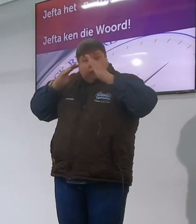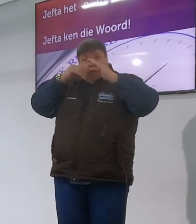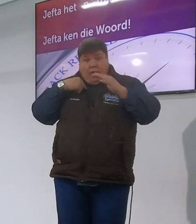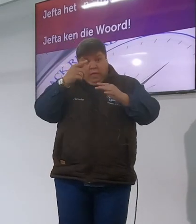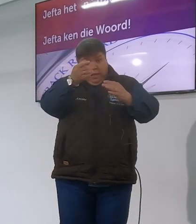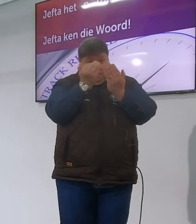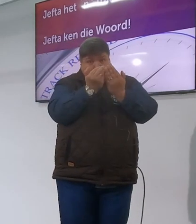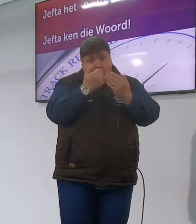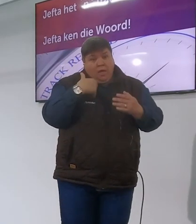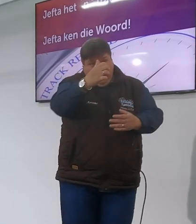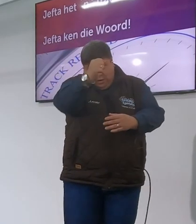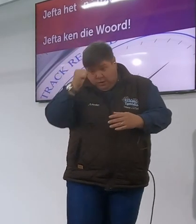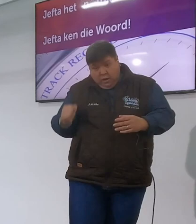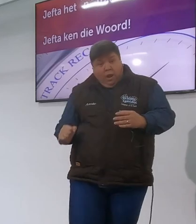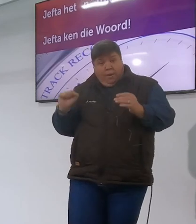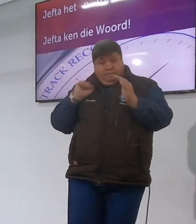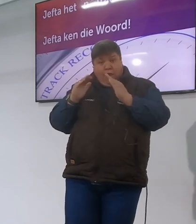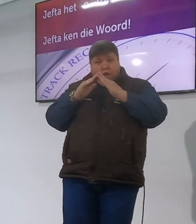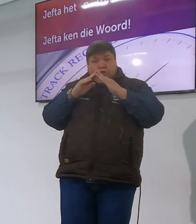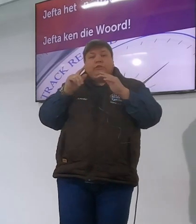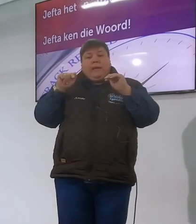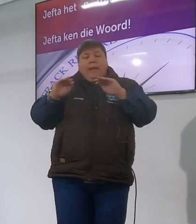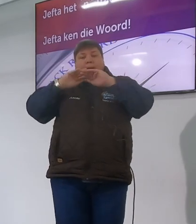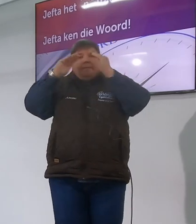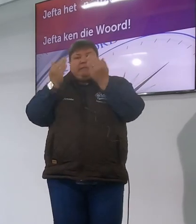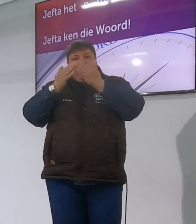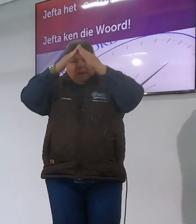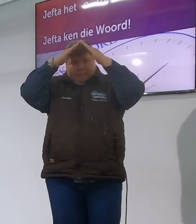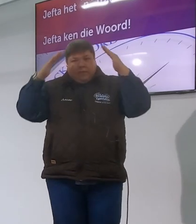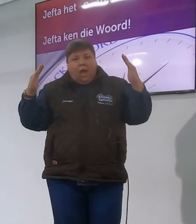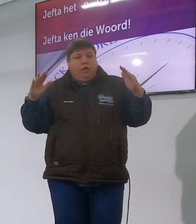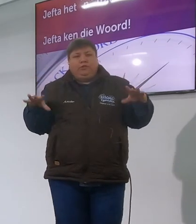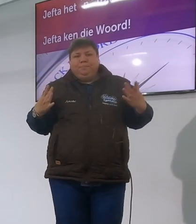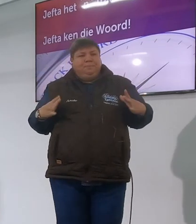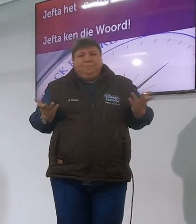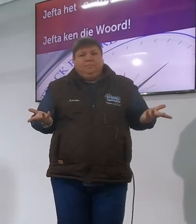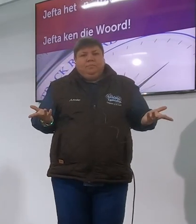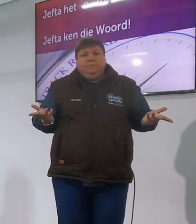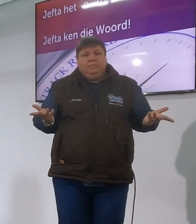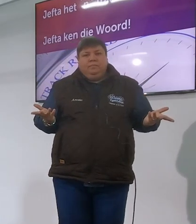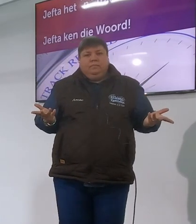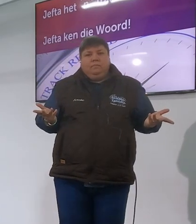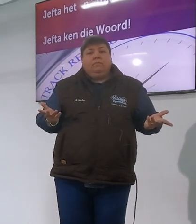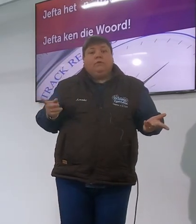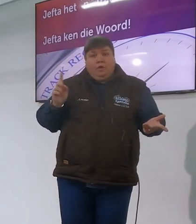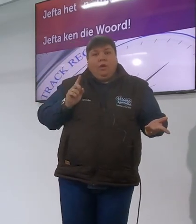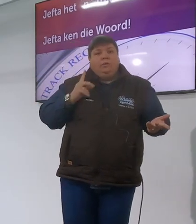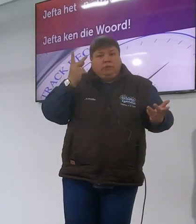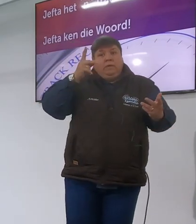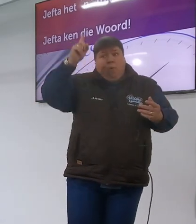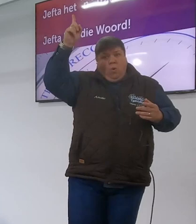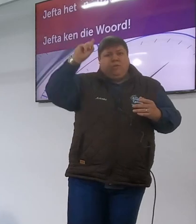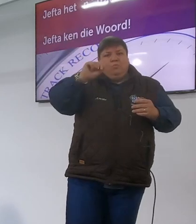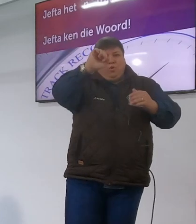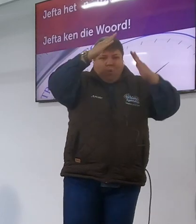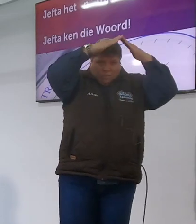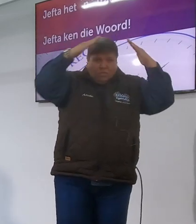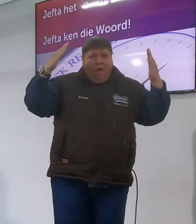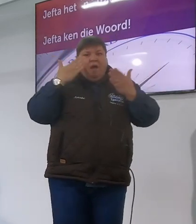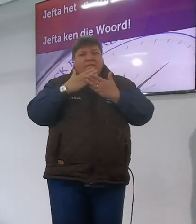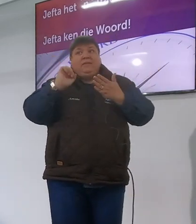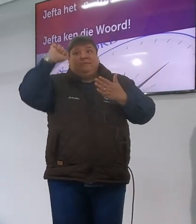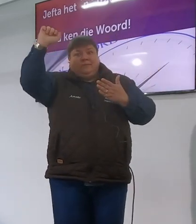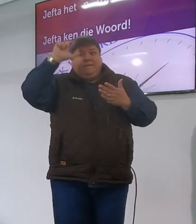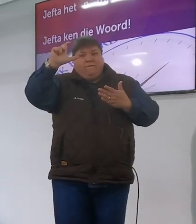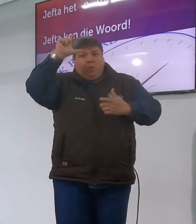instap stem jylle saam en net so kan die woord van die heren net vir jou beskerming bied wanneer jy jou leven onder die woord van die heren